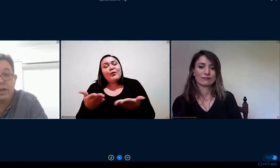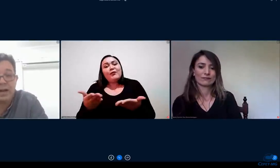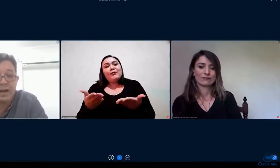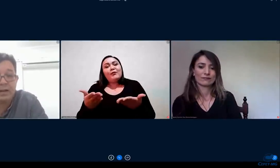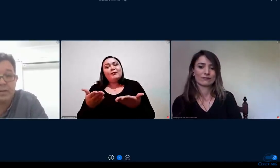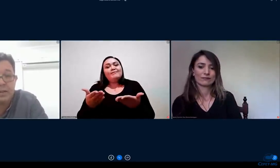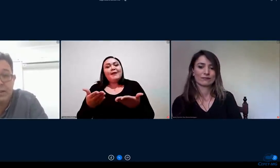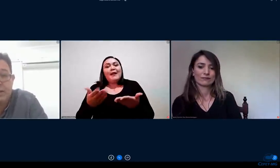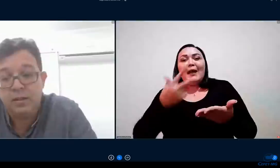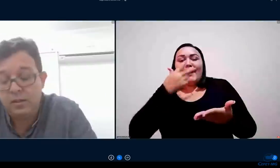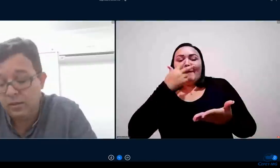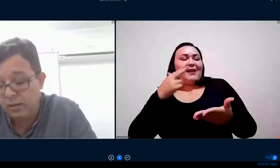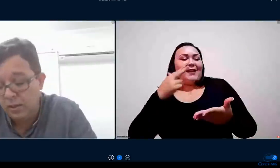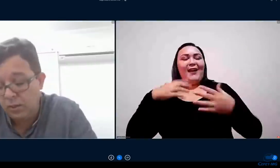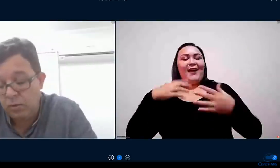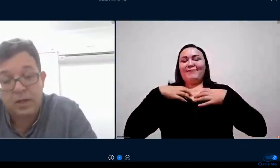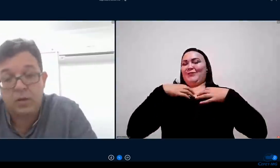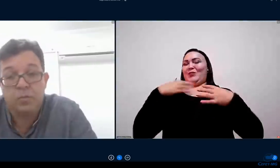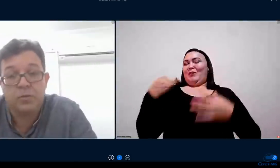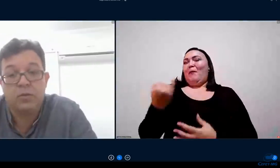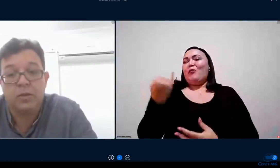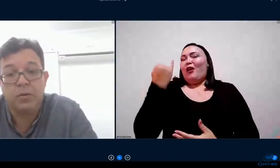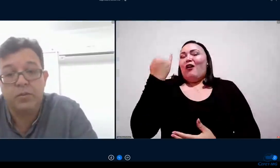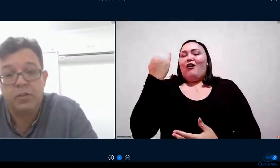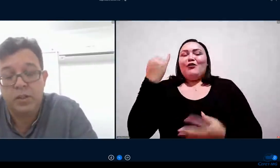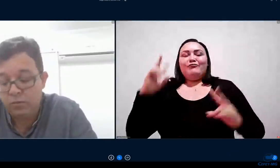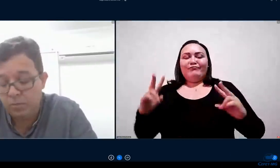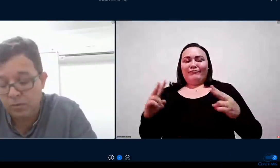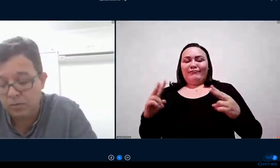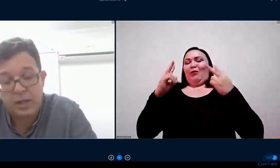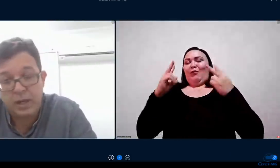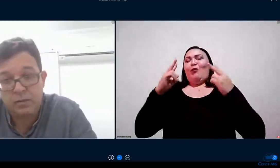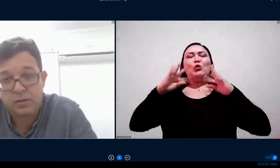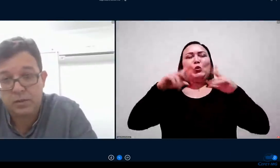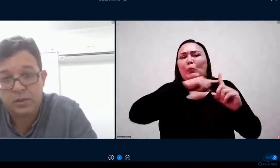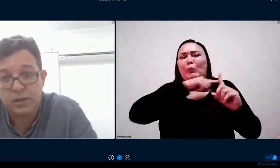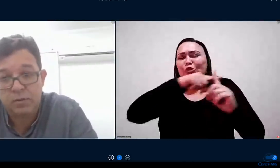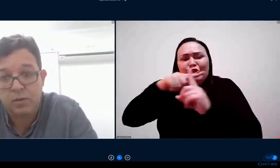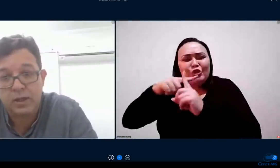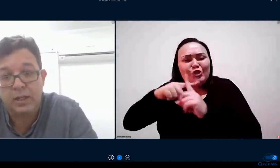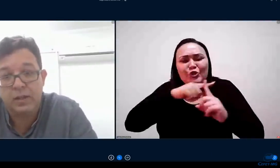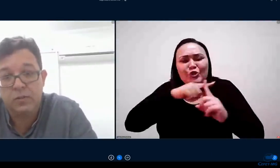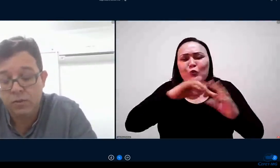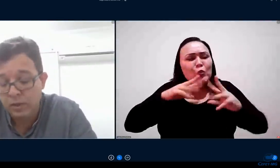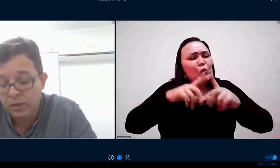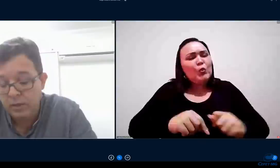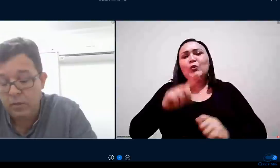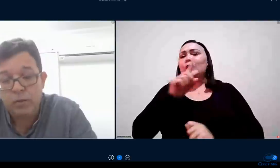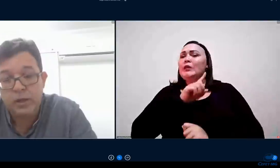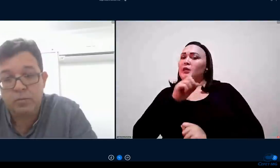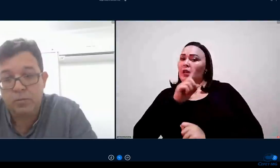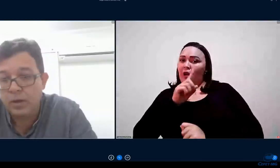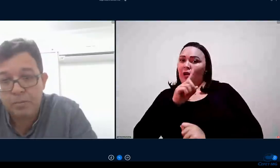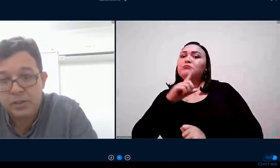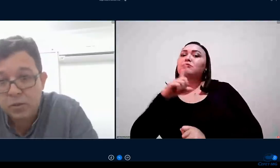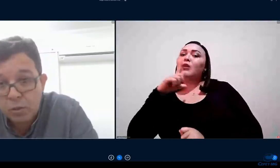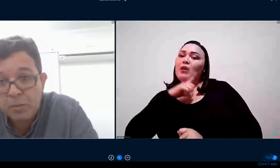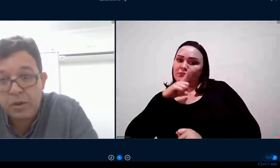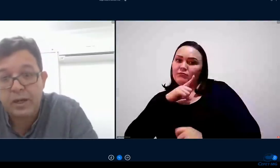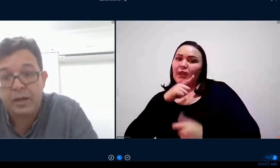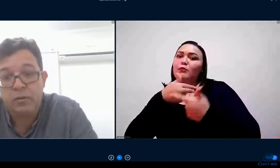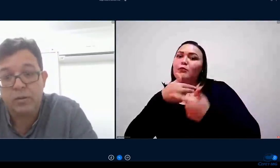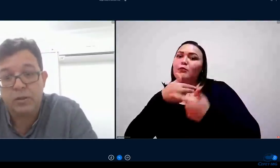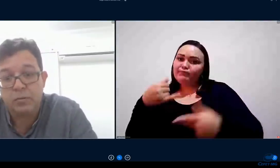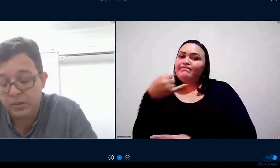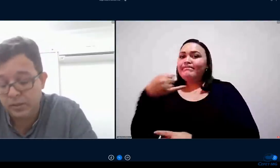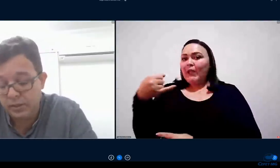se vangloriar né e colocar como se tudo é positivo pelo contrário acho que a gente deve colocar isso é um ano não é para a gente